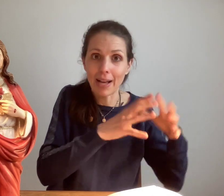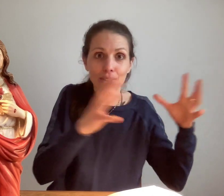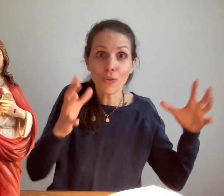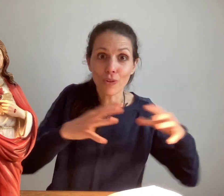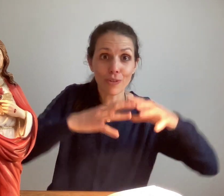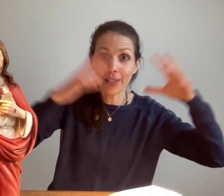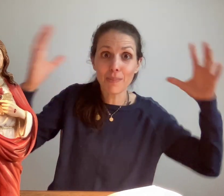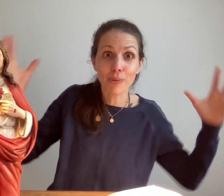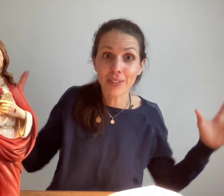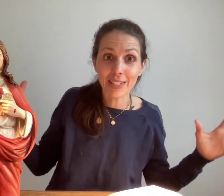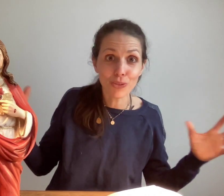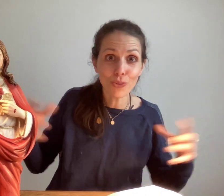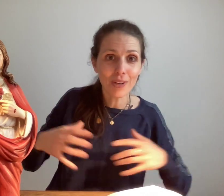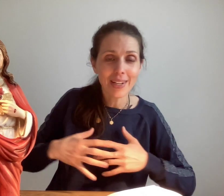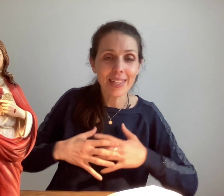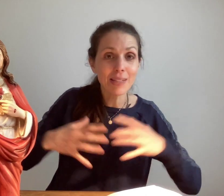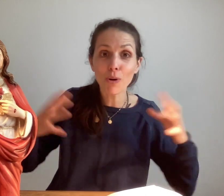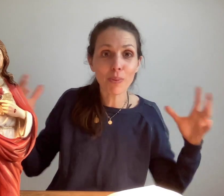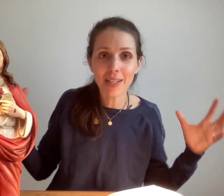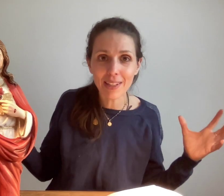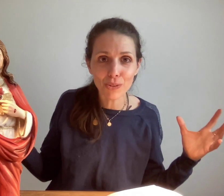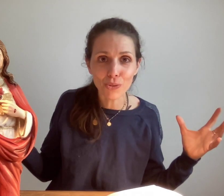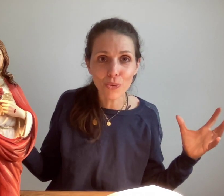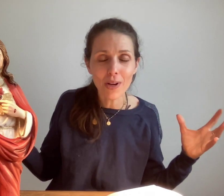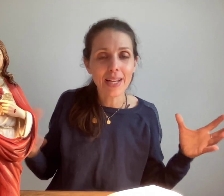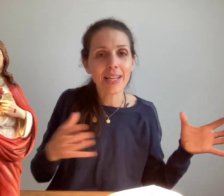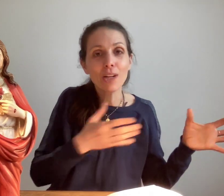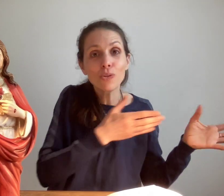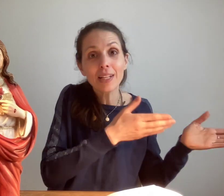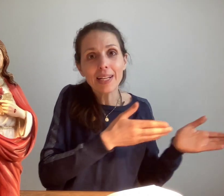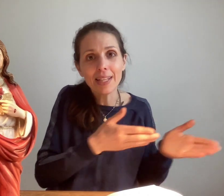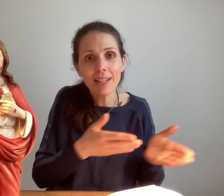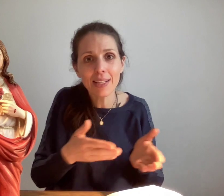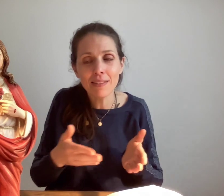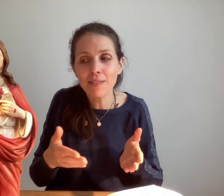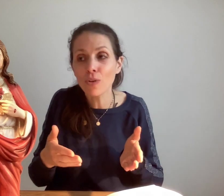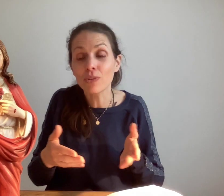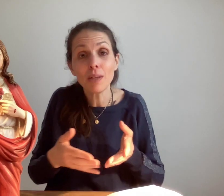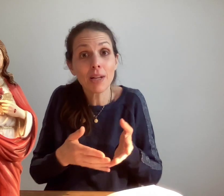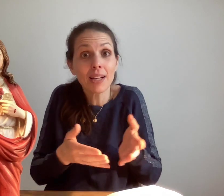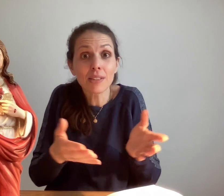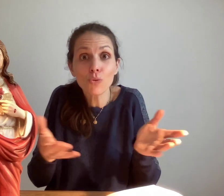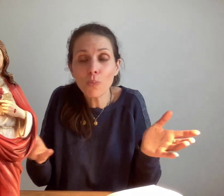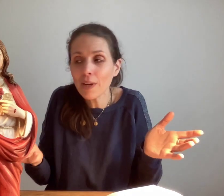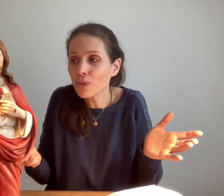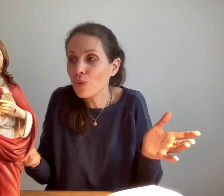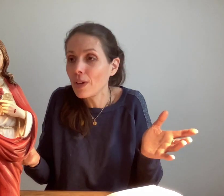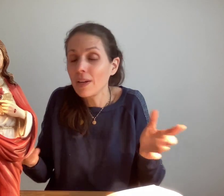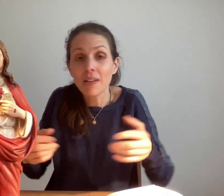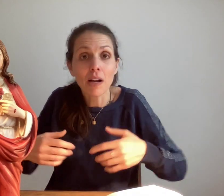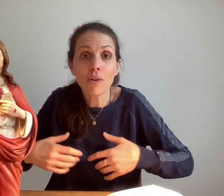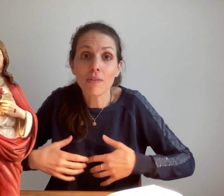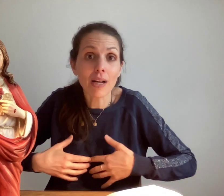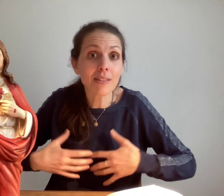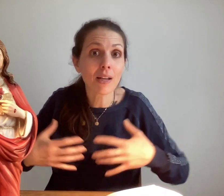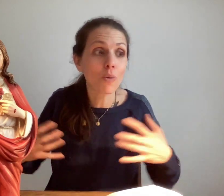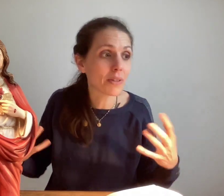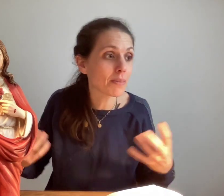Ah non, il possédait tout, il était propriétaire de tout. Et quand il a quitté la divine volonté, il a tout perdu. Et alors, voilà, il s'est rempli de